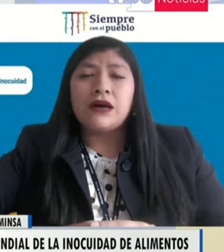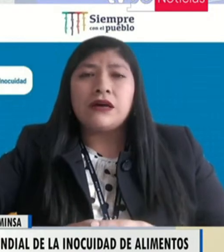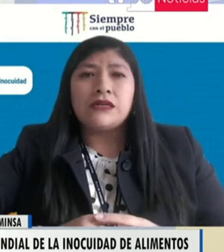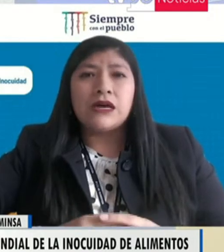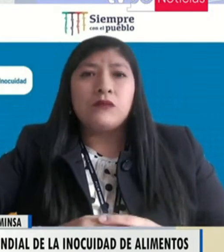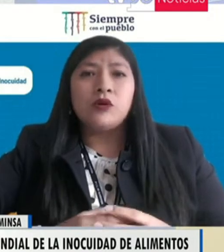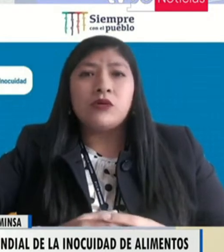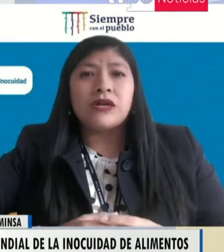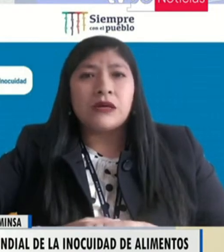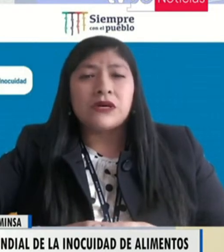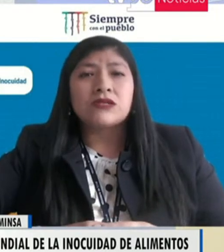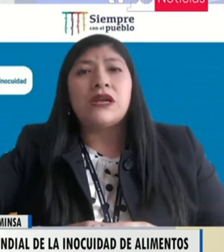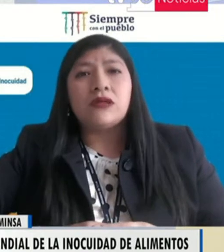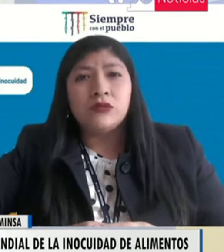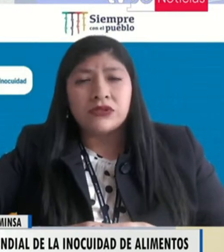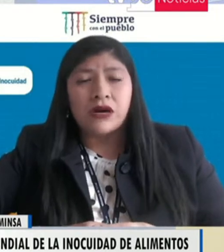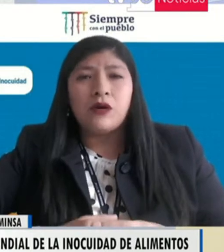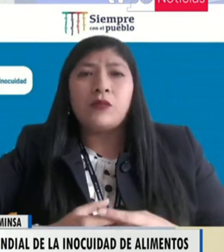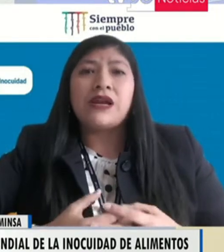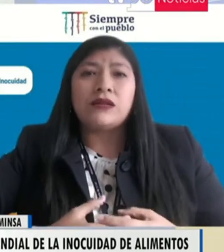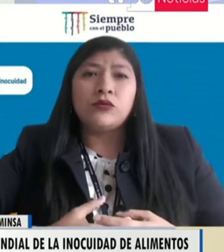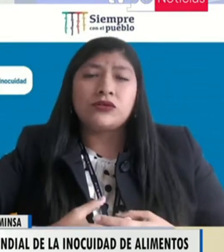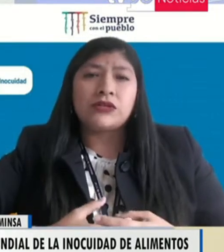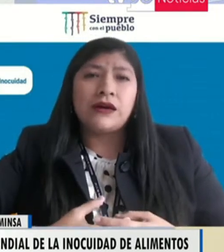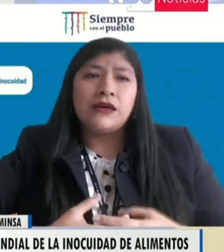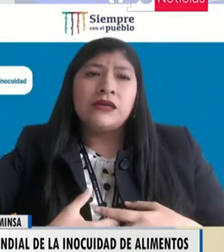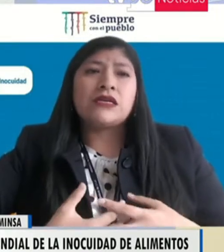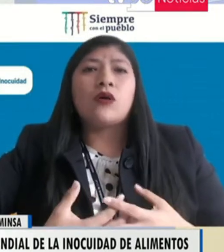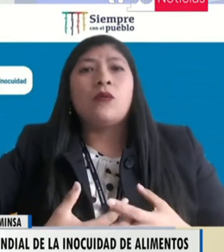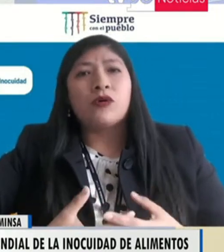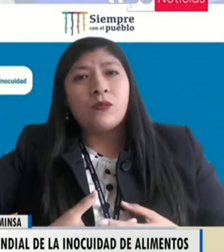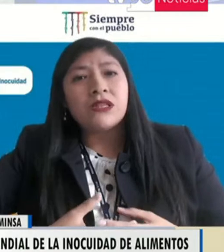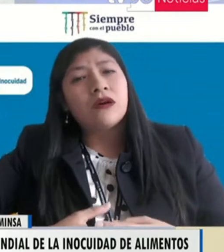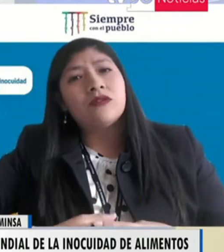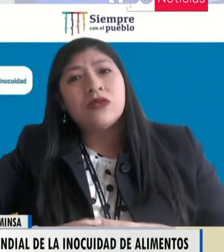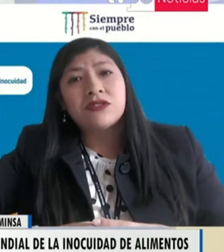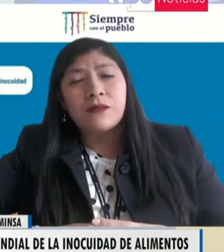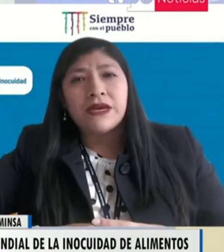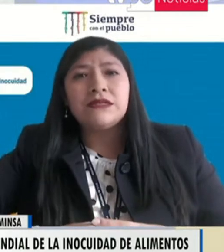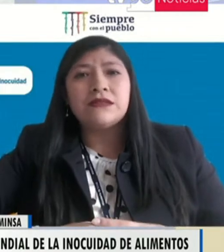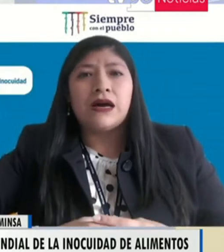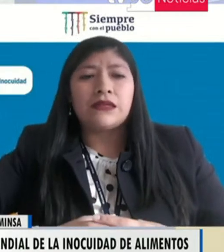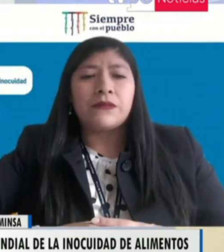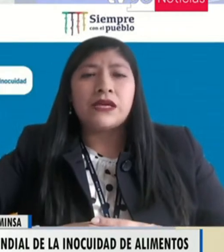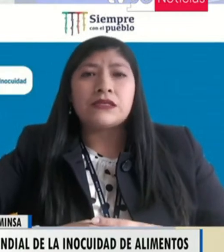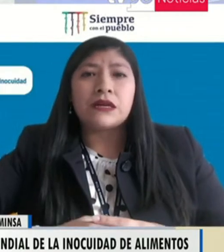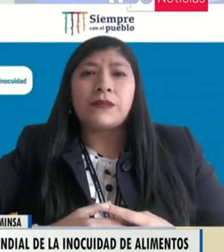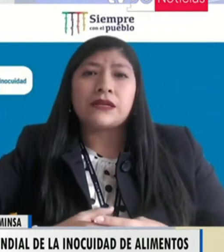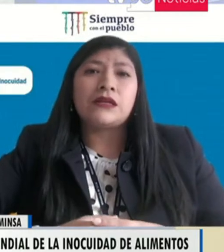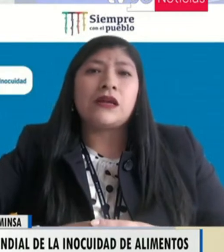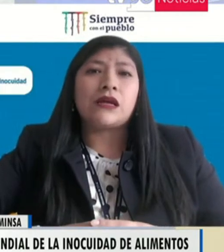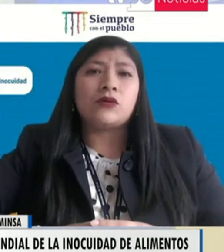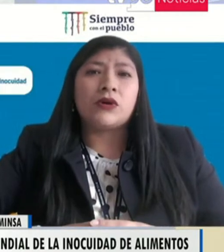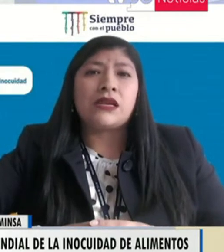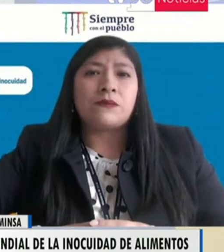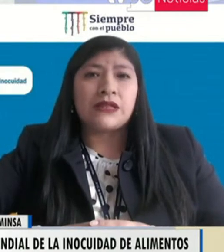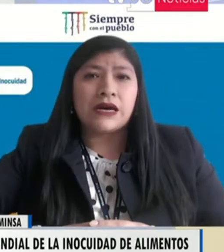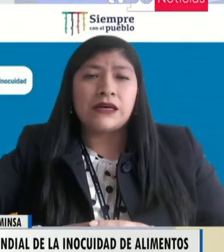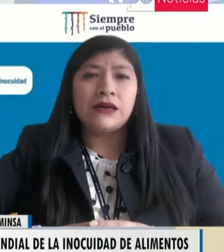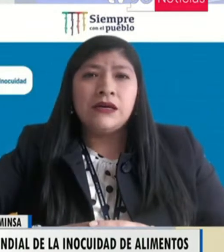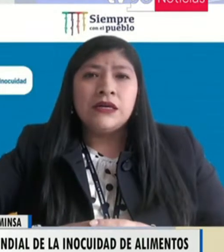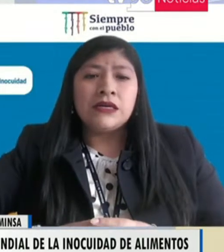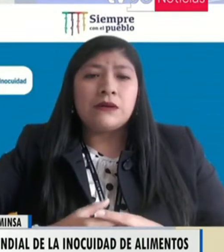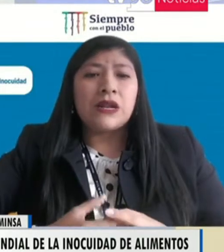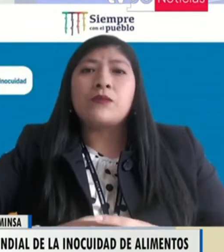segundo día ya involucra temas con la industria, cómo la industria se compromete con nuestro país a también ser parte de la inocuidad